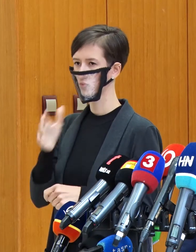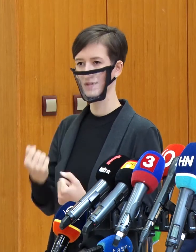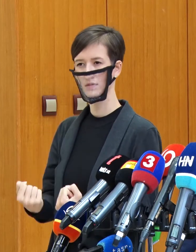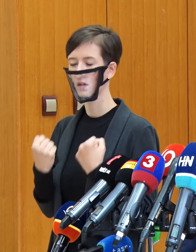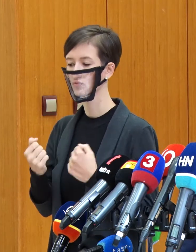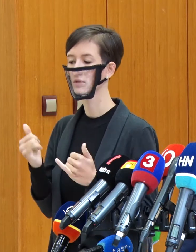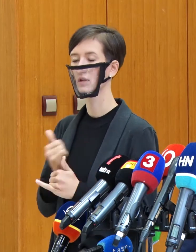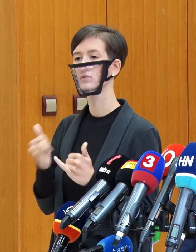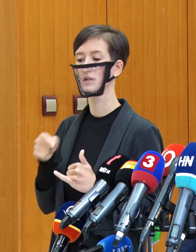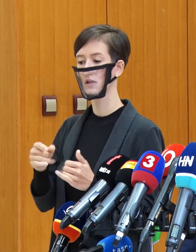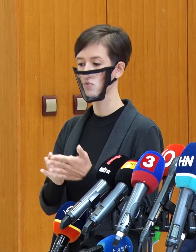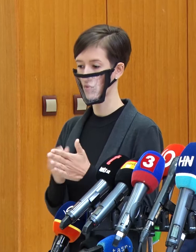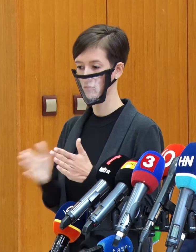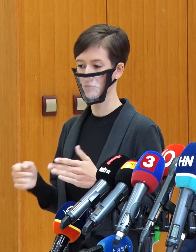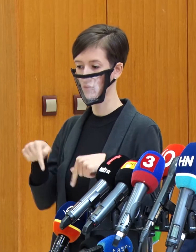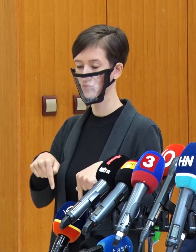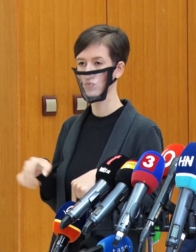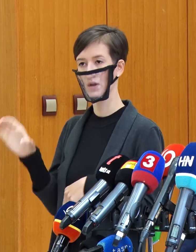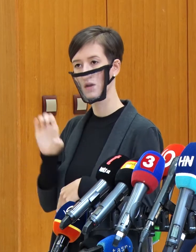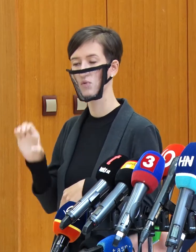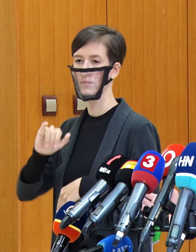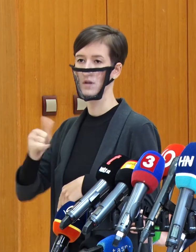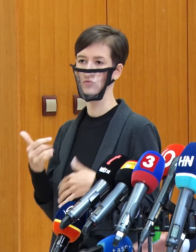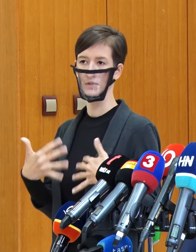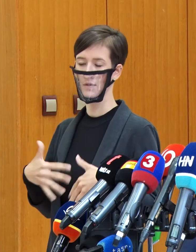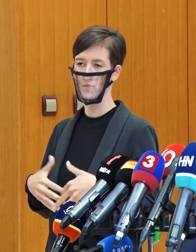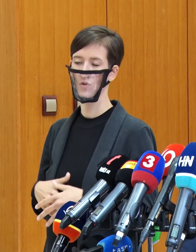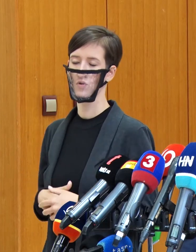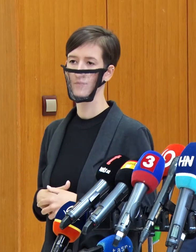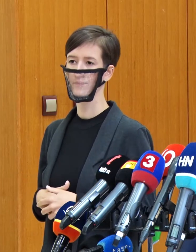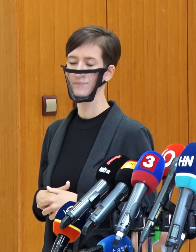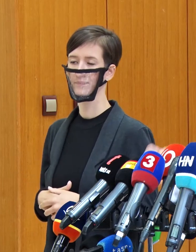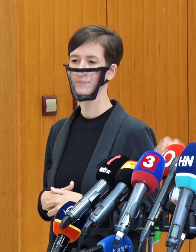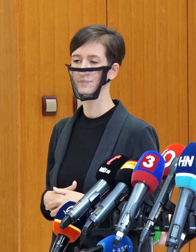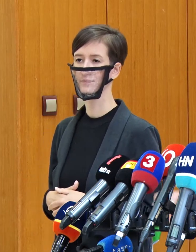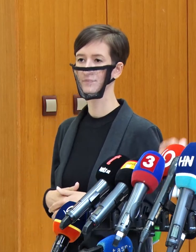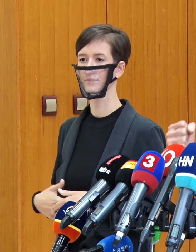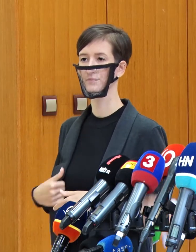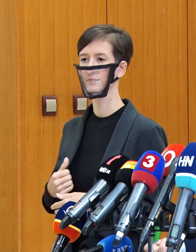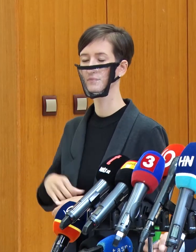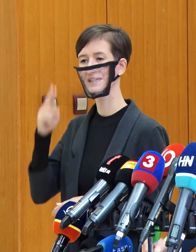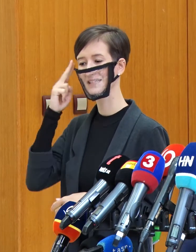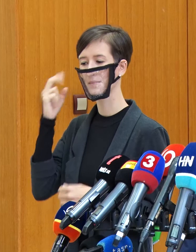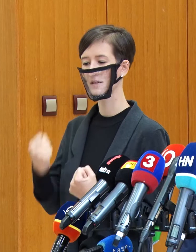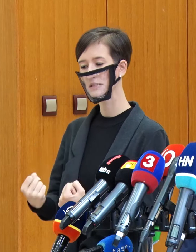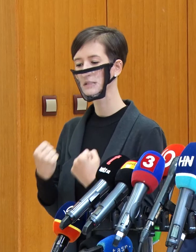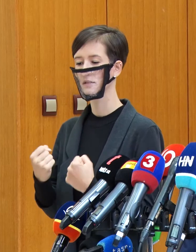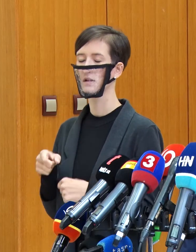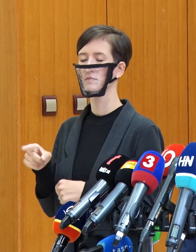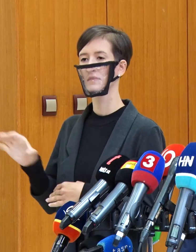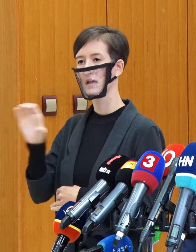bezprecedentný krok, s ktorým prichádza Európska komisia, ale celkové nastavenie. To znamená, silná spoločná